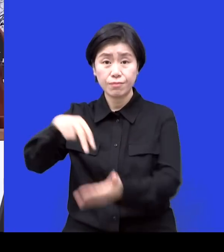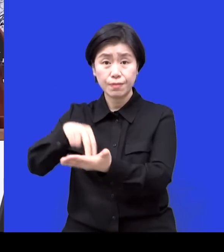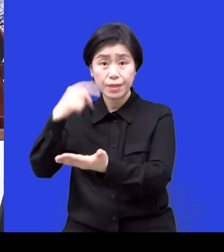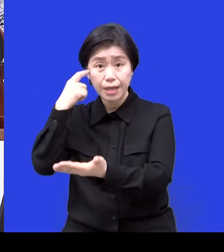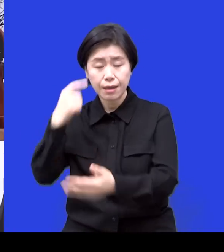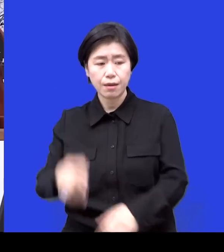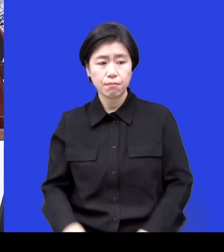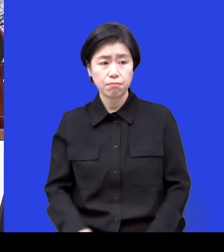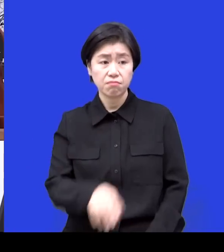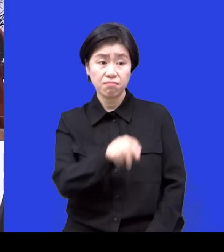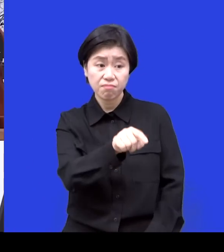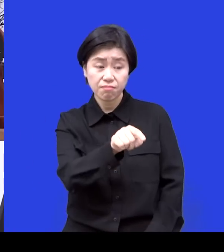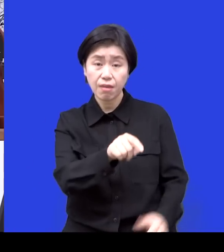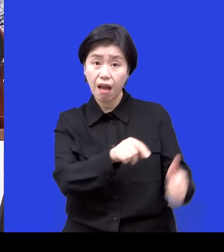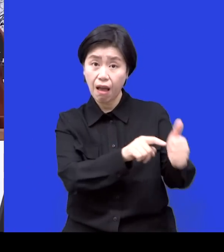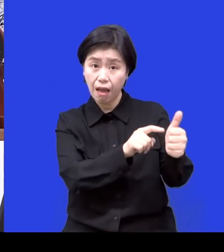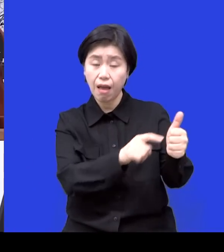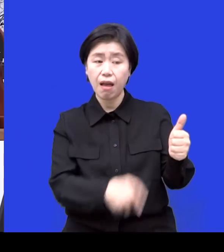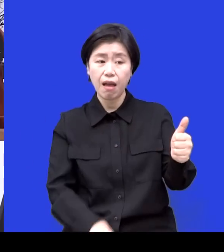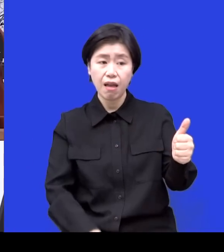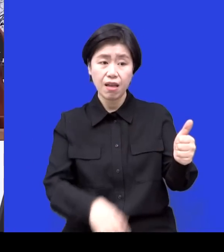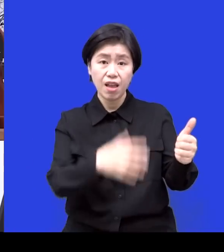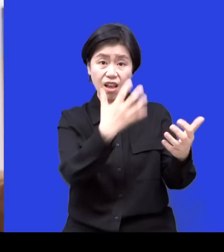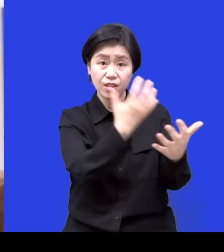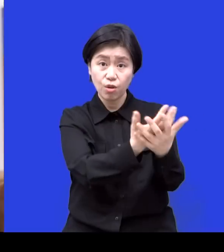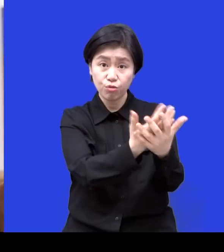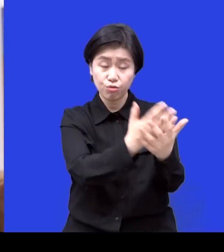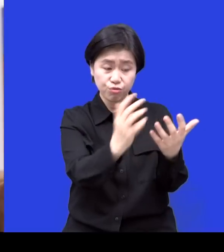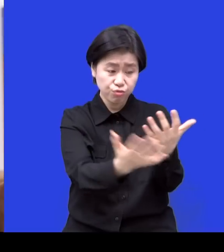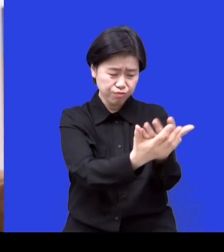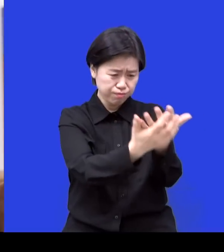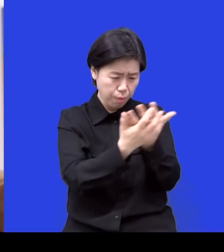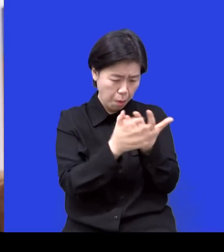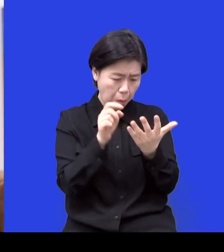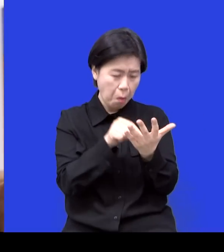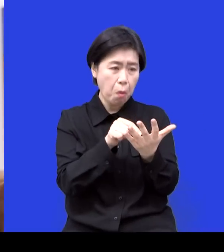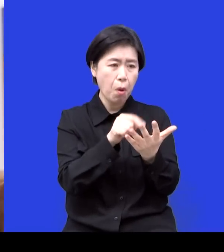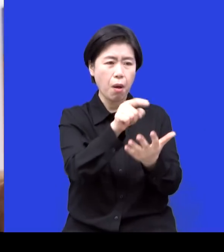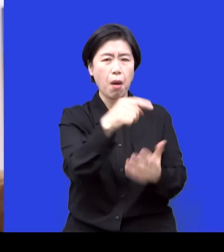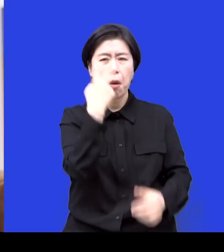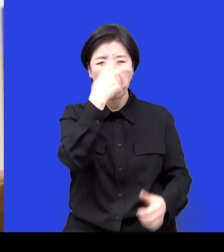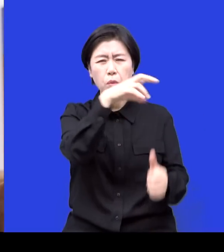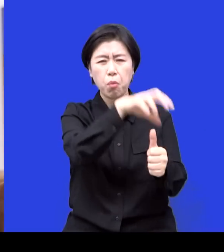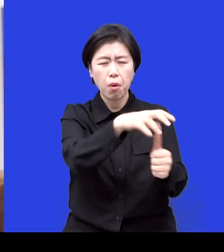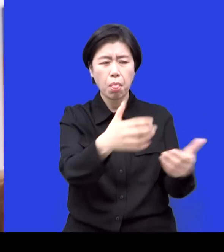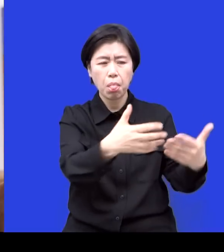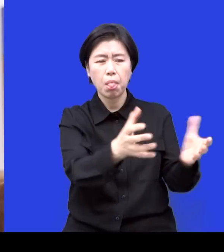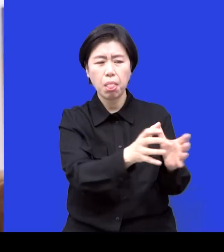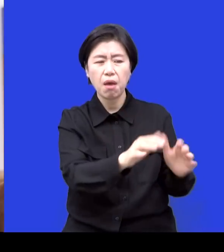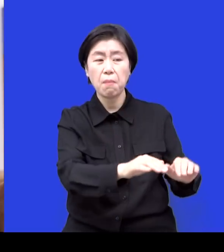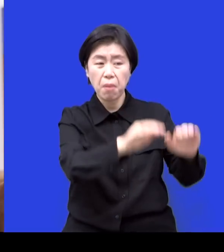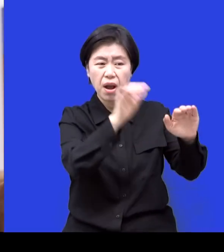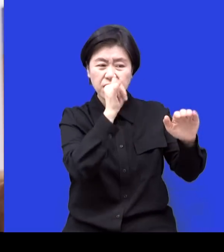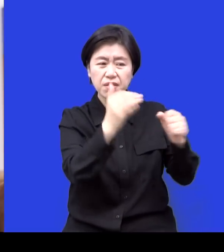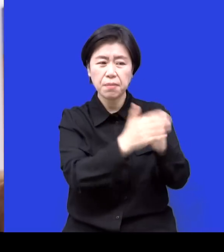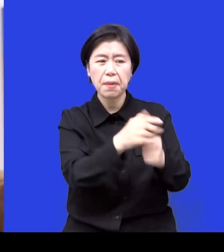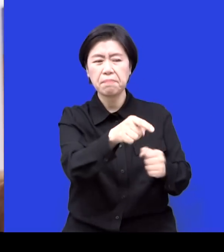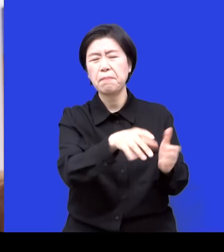보호시설에 있던 아이니까 나쁜 애야. 그러니까 이런 걸로 막 너는 그러니까 이렇게 안 좋은 이미 편견을 가지고 이미